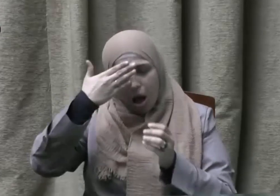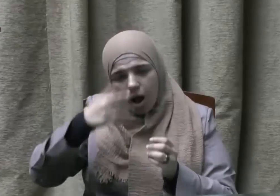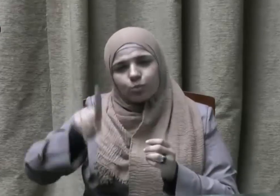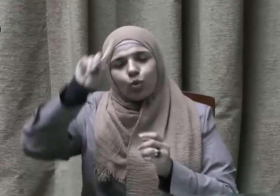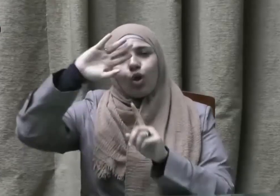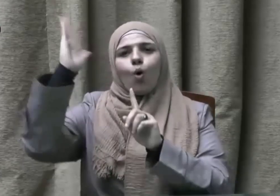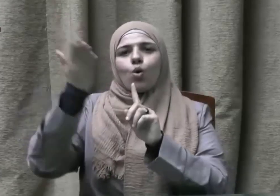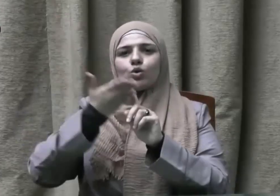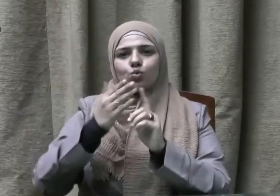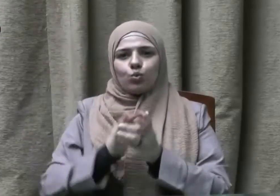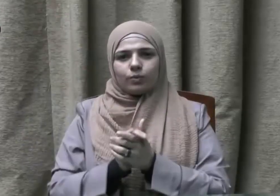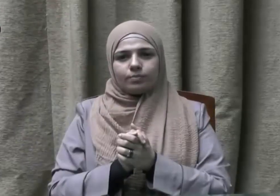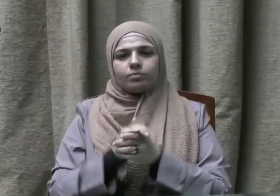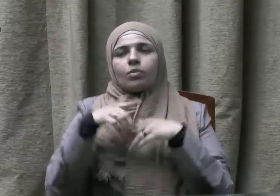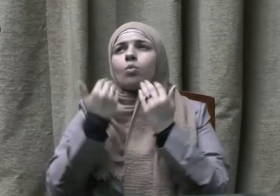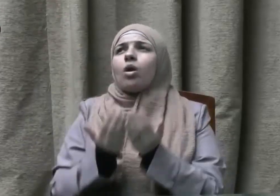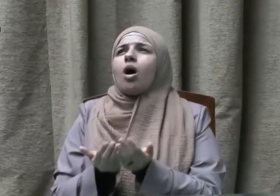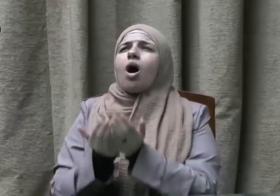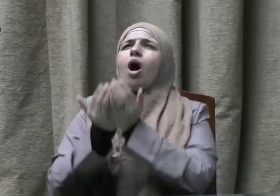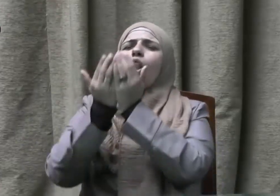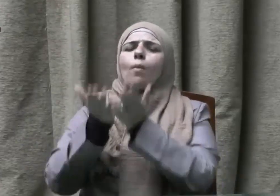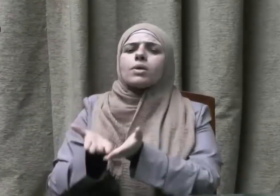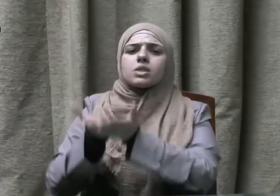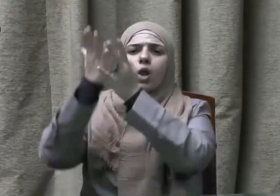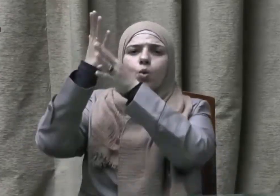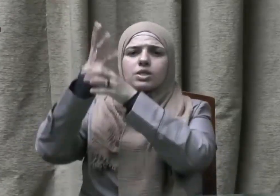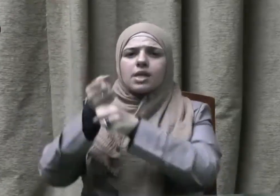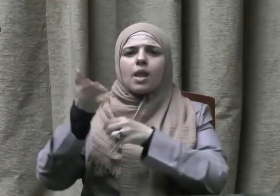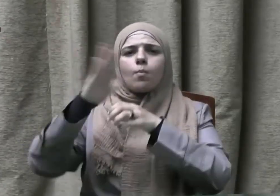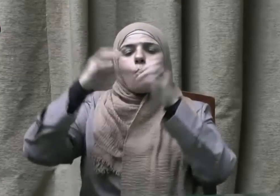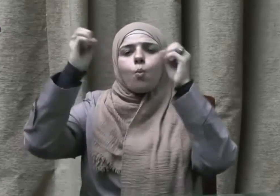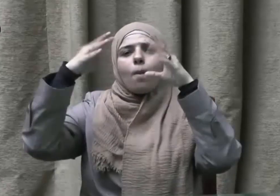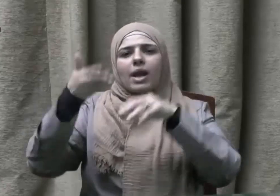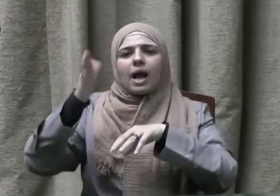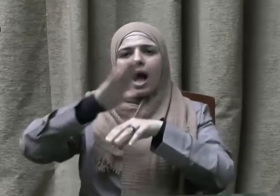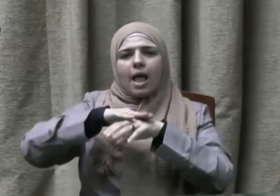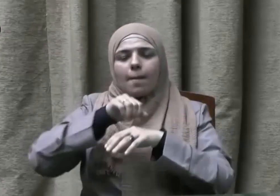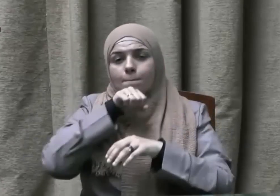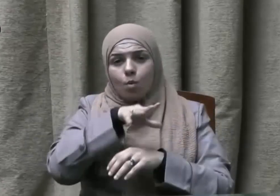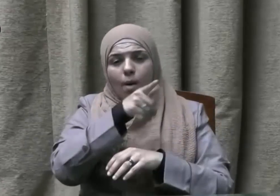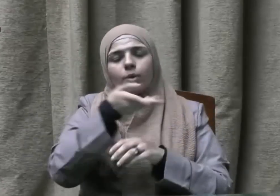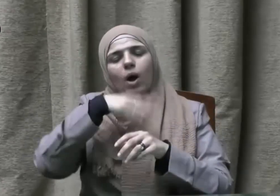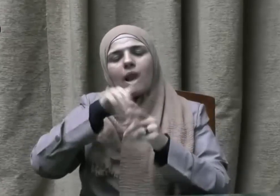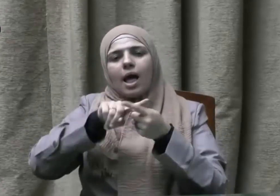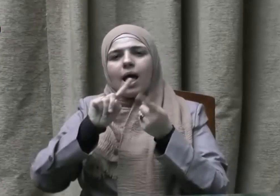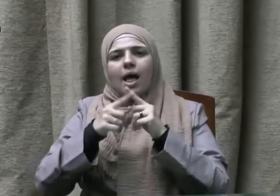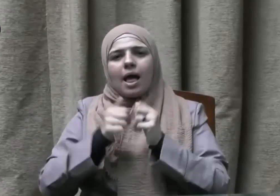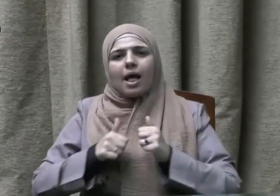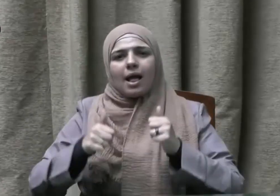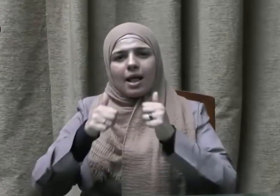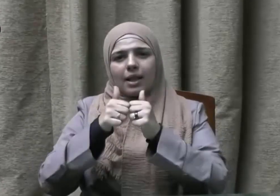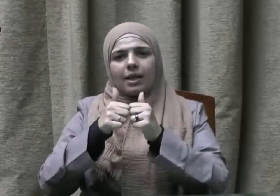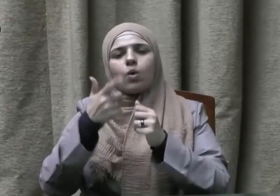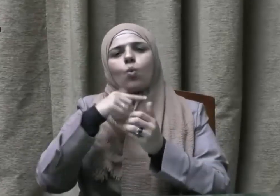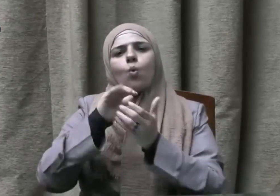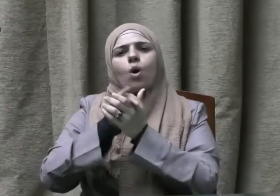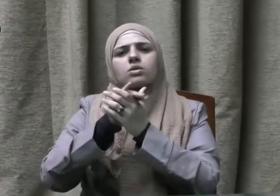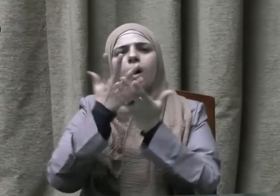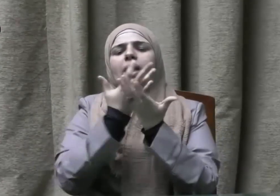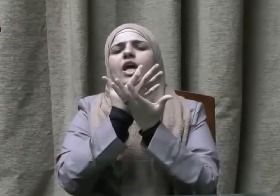ونبينا محمدا عبدوه ورسوله اللهم صلي وسلم وبارك عليه وعلى آله وصحبه